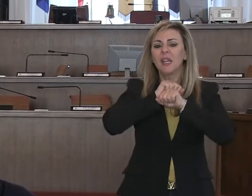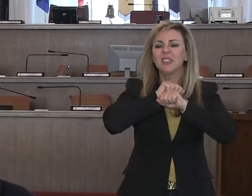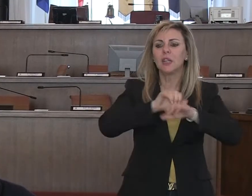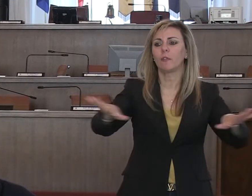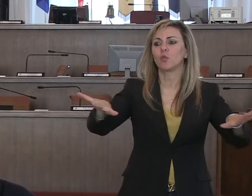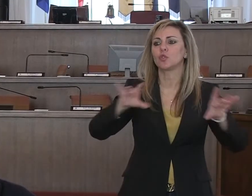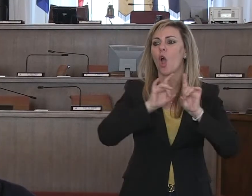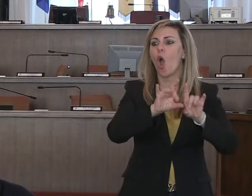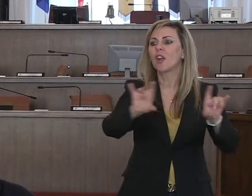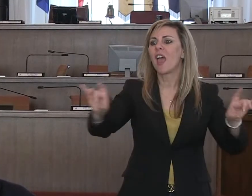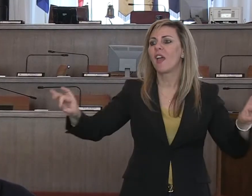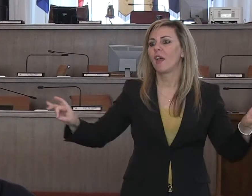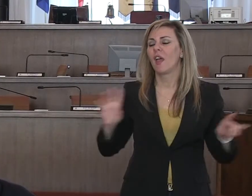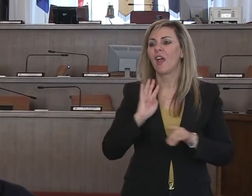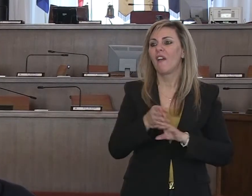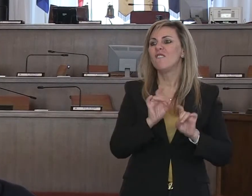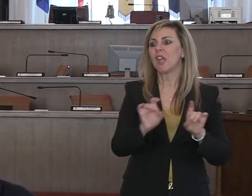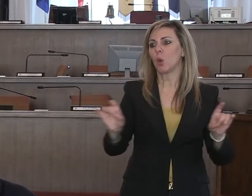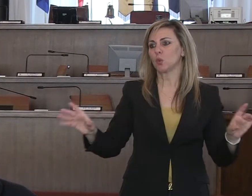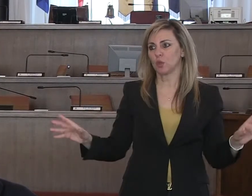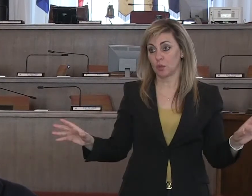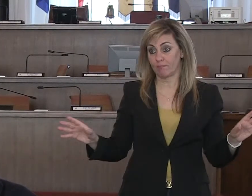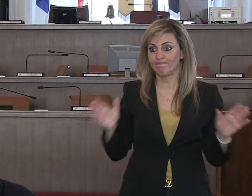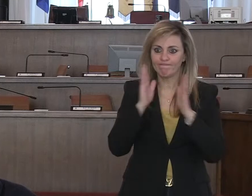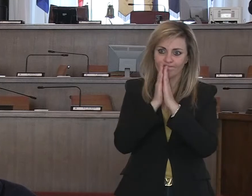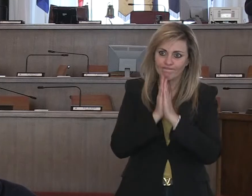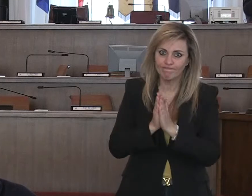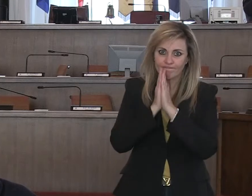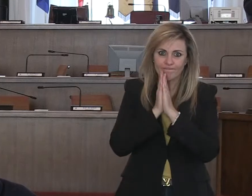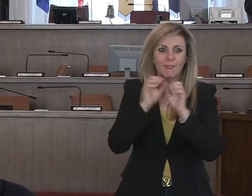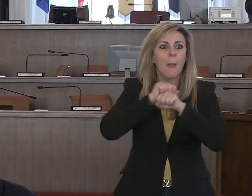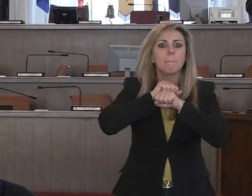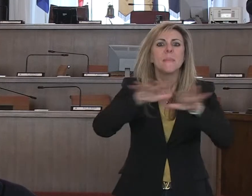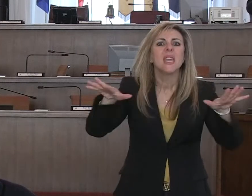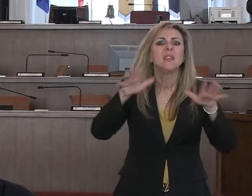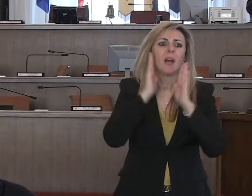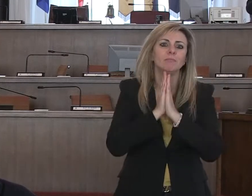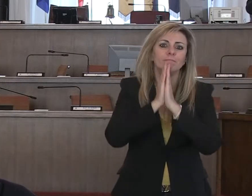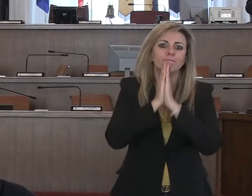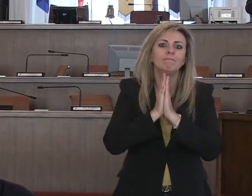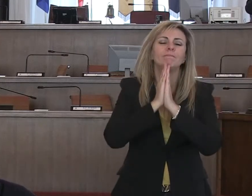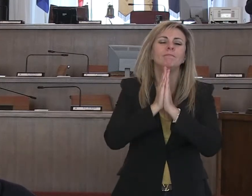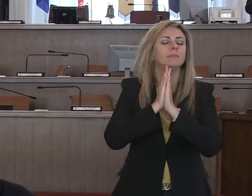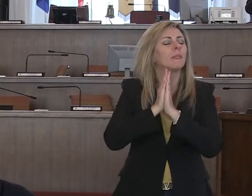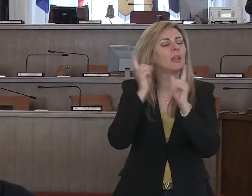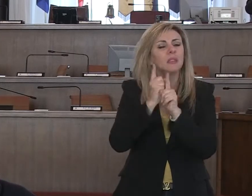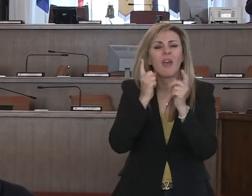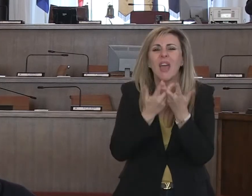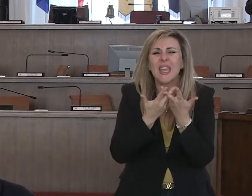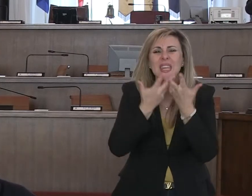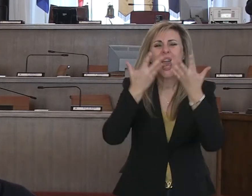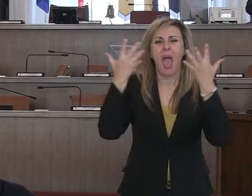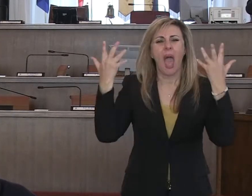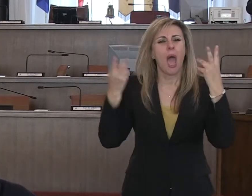del virus. Quindi mi appello a voi mass media perché trasmettiate questo messaggio nella maniera più chiara possibile.